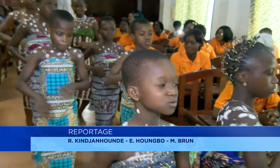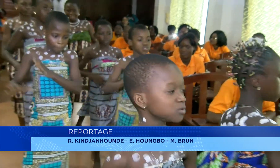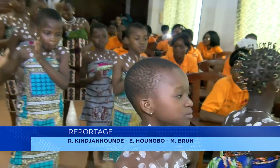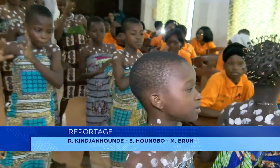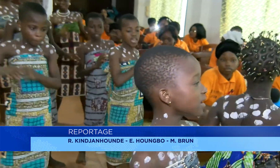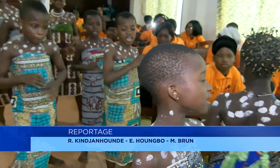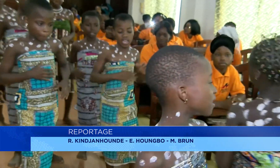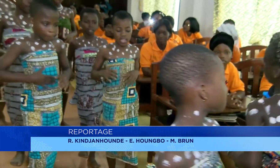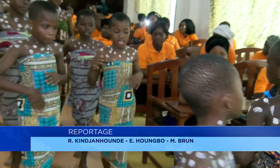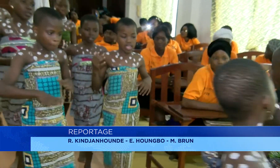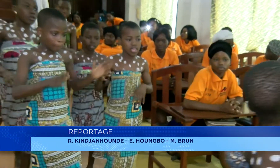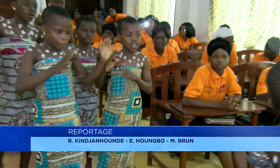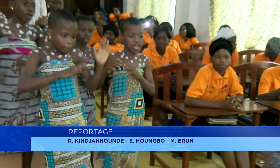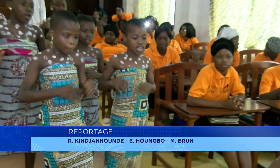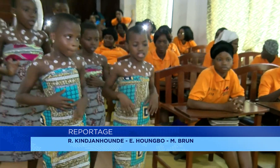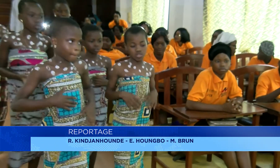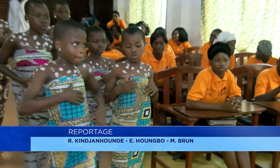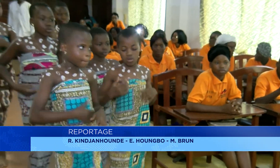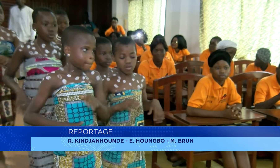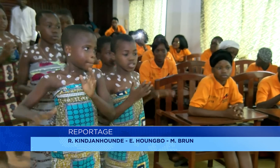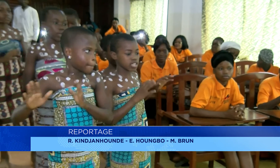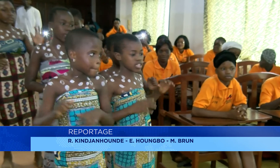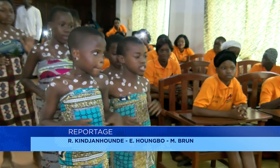afin d'être en phase avec la modernité.